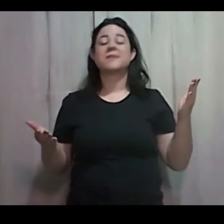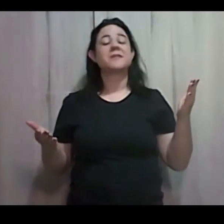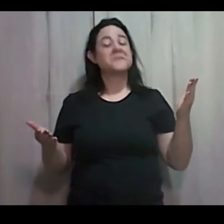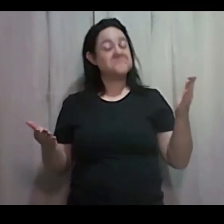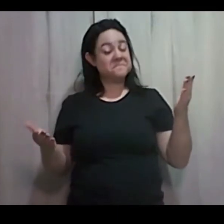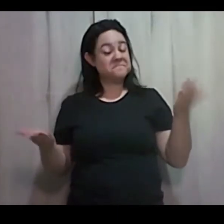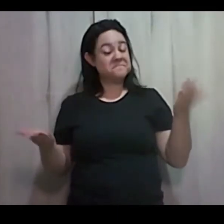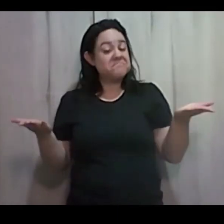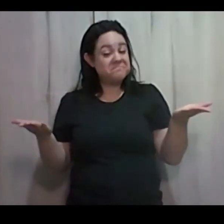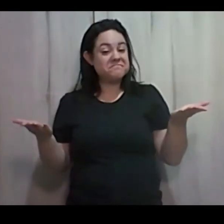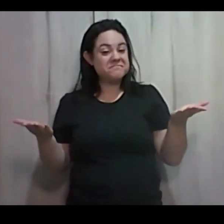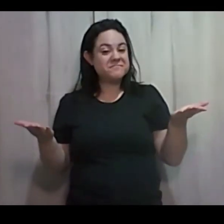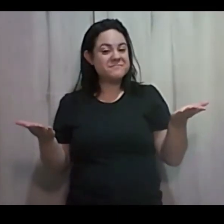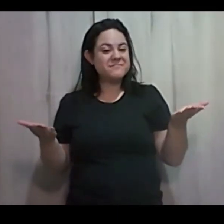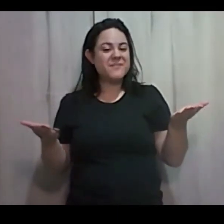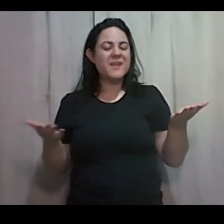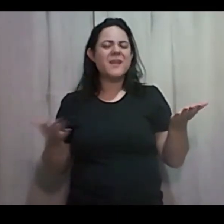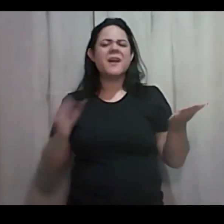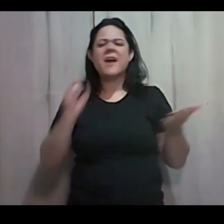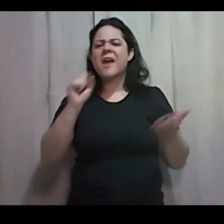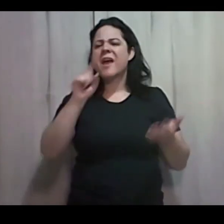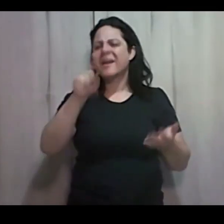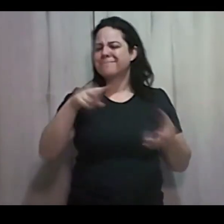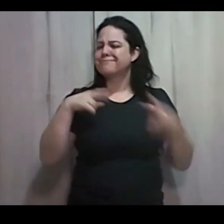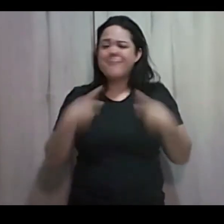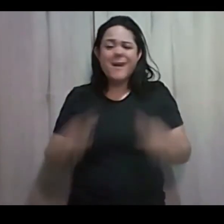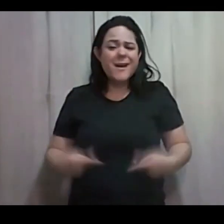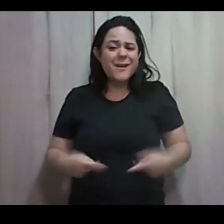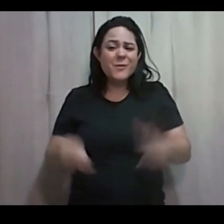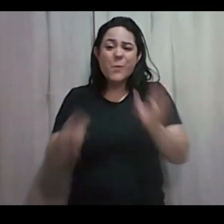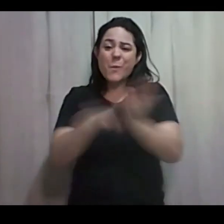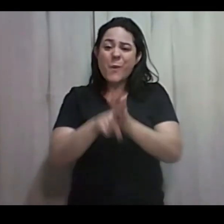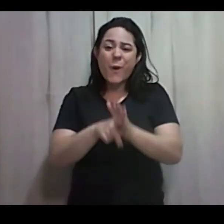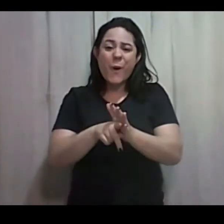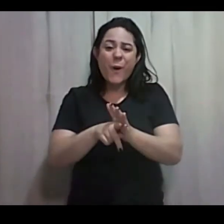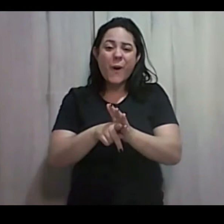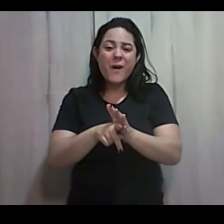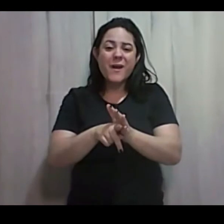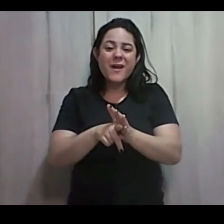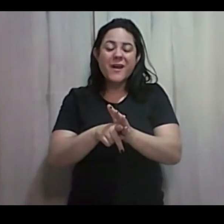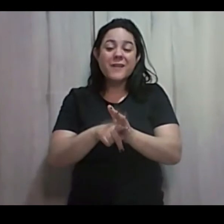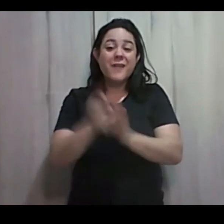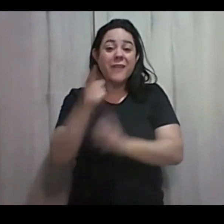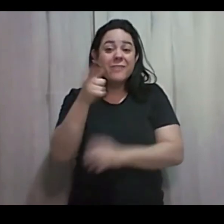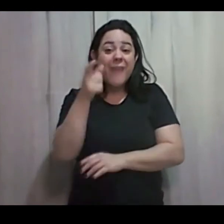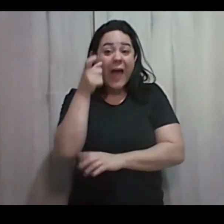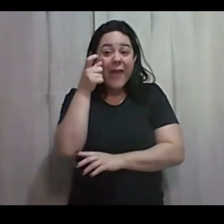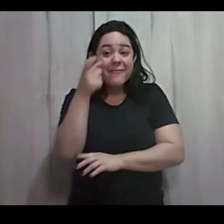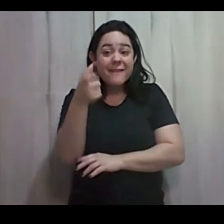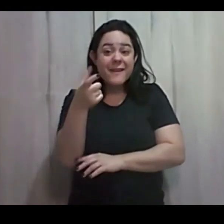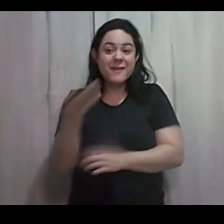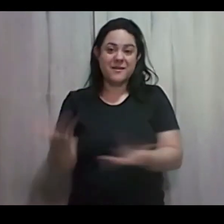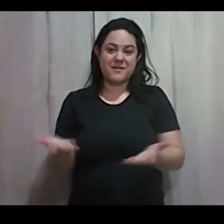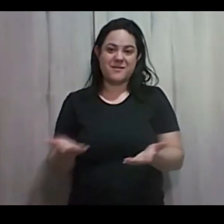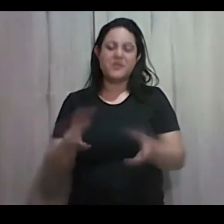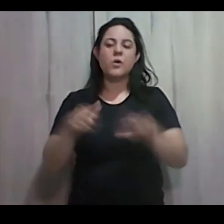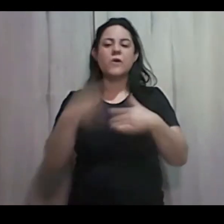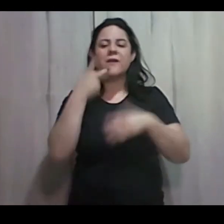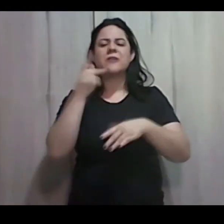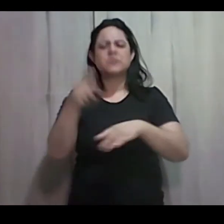Isso tem a ver Com o ser humano, né? Ele não presta atenção Quando a gente fala De vigilância E é importante A gente